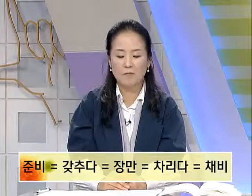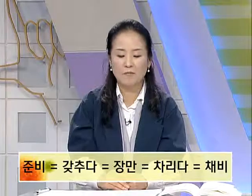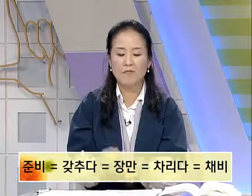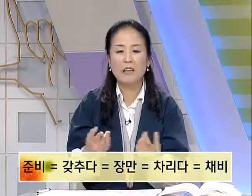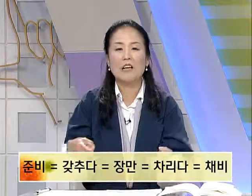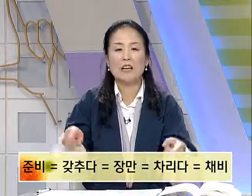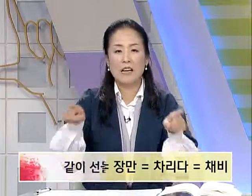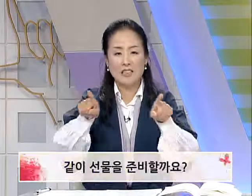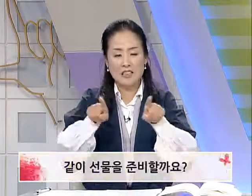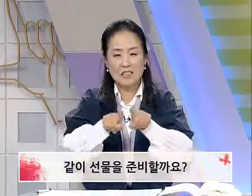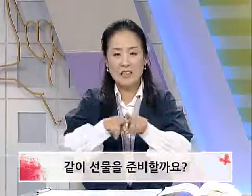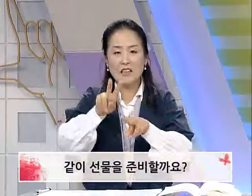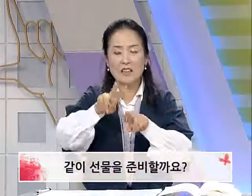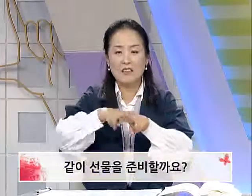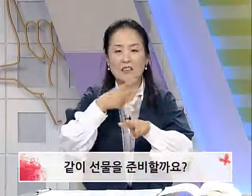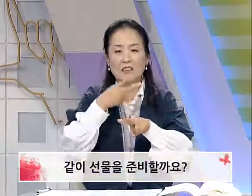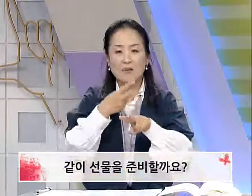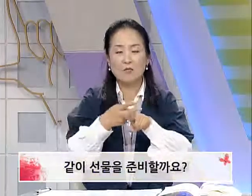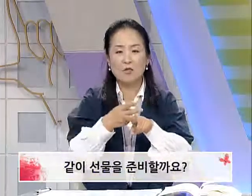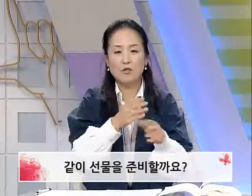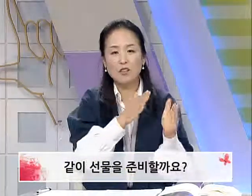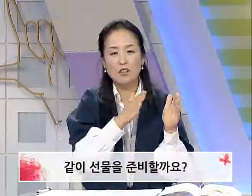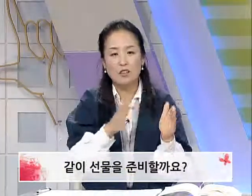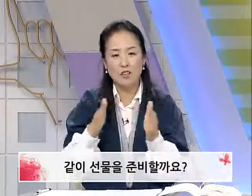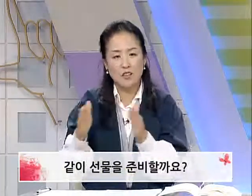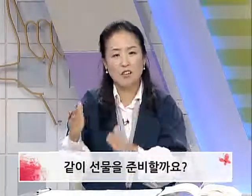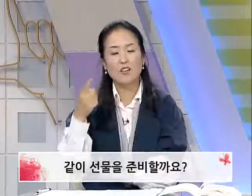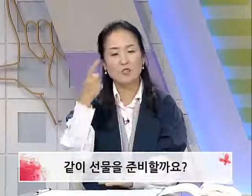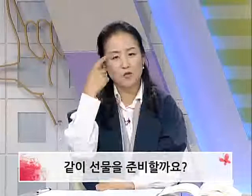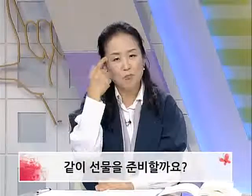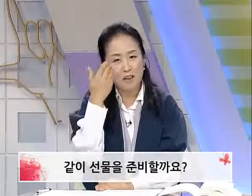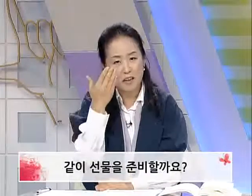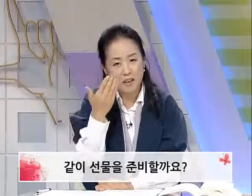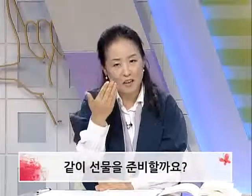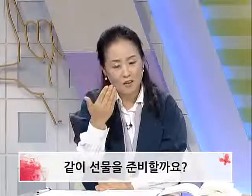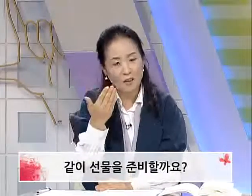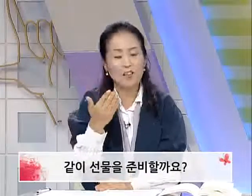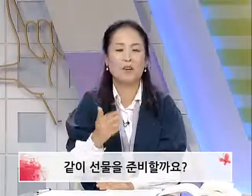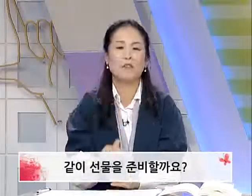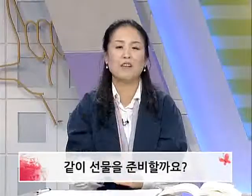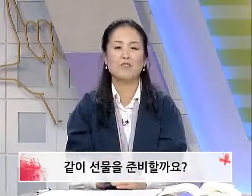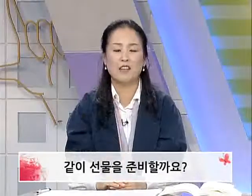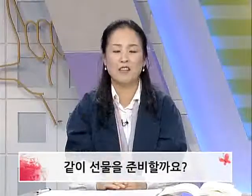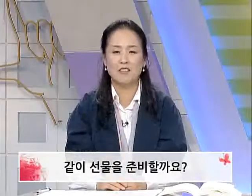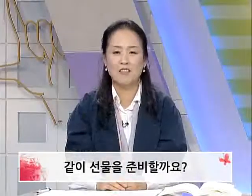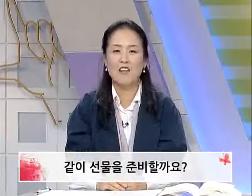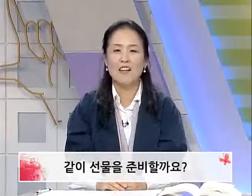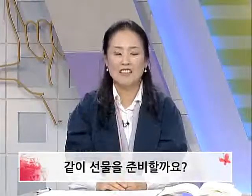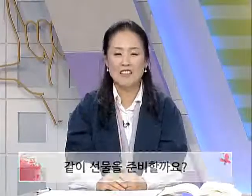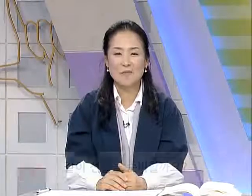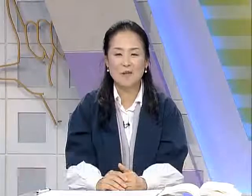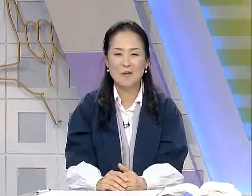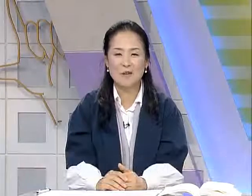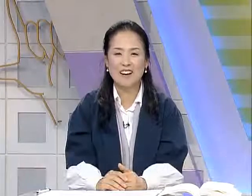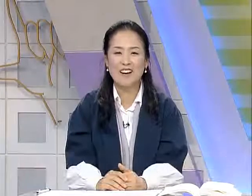같이 선물을 준비할까요? 이렇게 표현할 수 있겠죠? 다시 한번 배워볼까요?